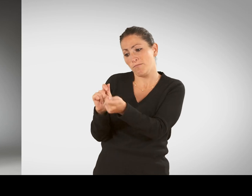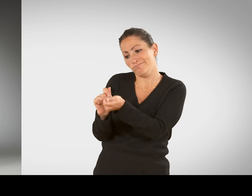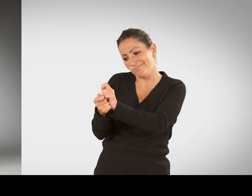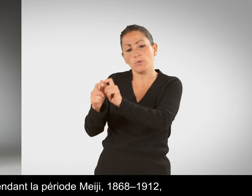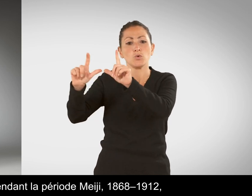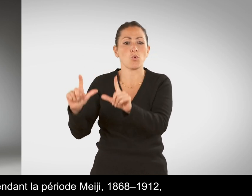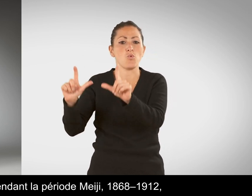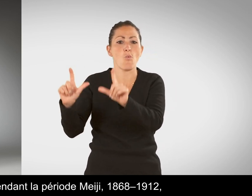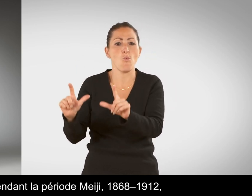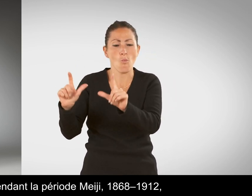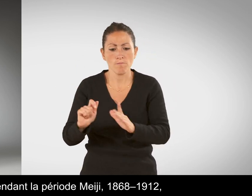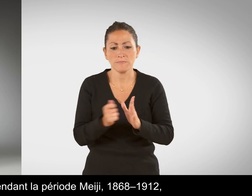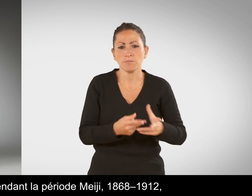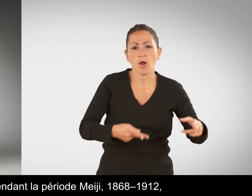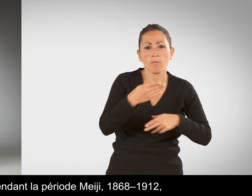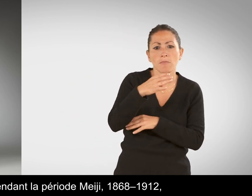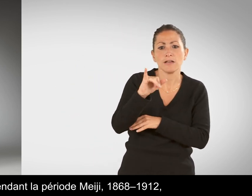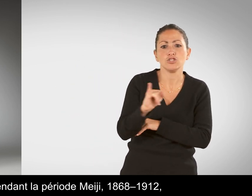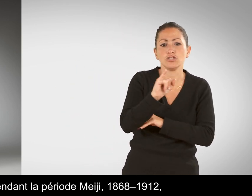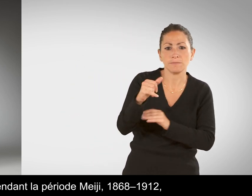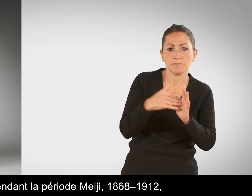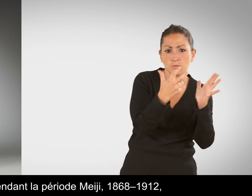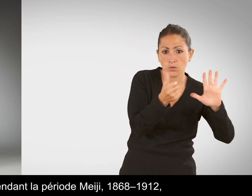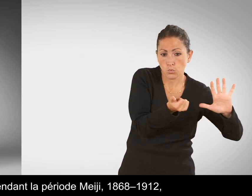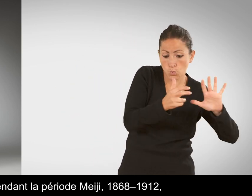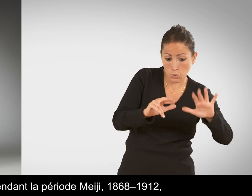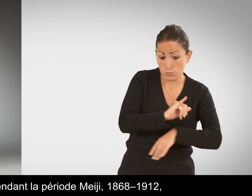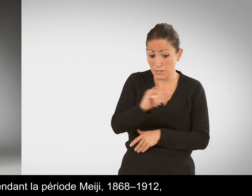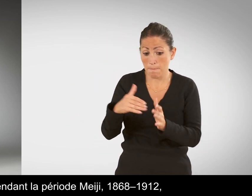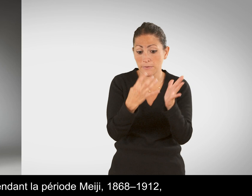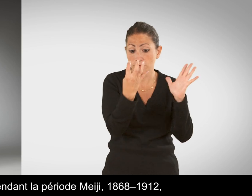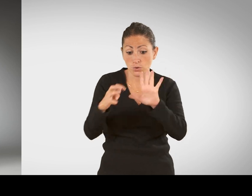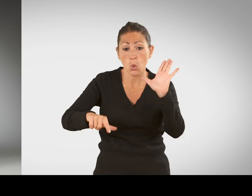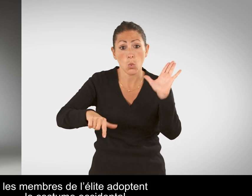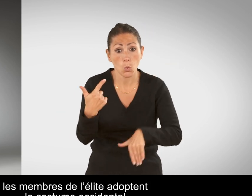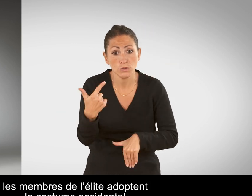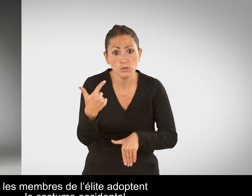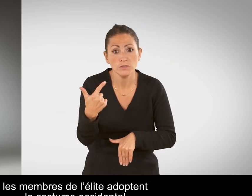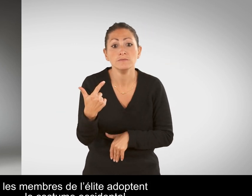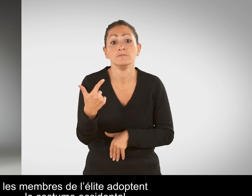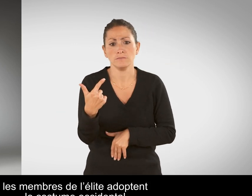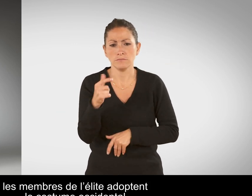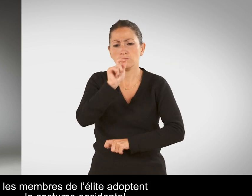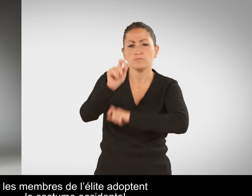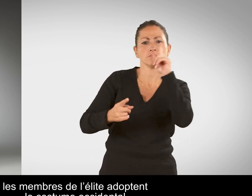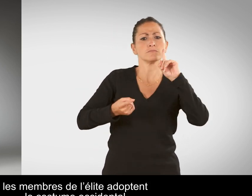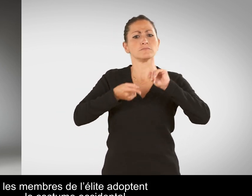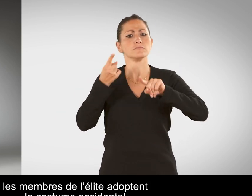Pendant la période Meiji, 1868-1912, les membres de l'élite adoptent le costume